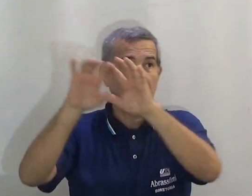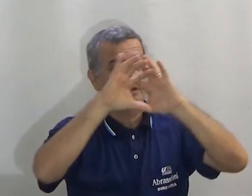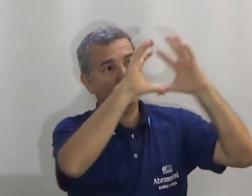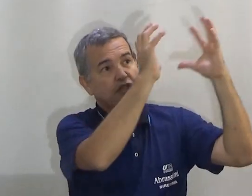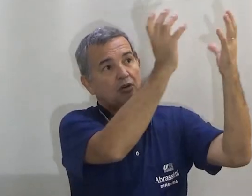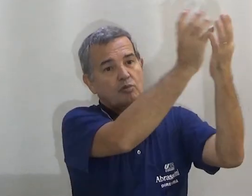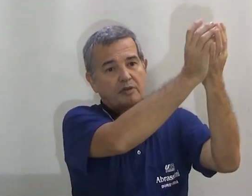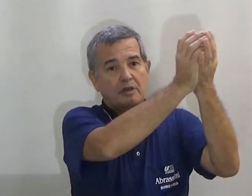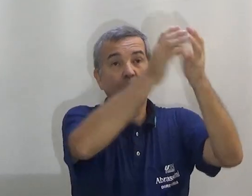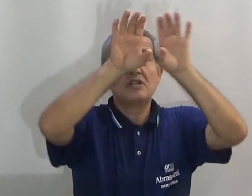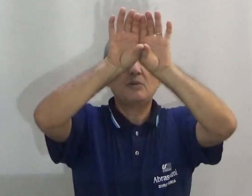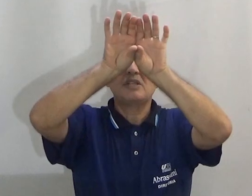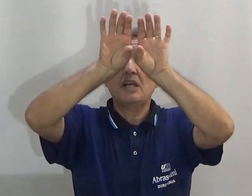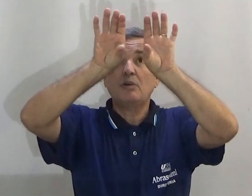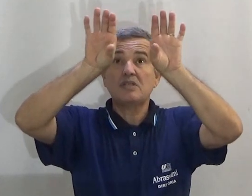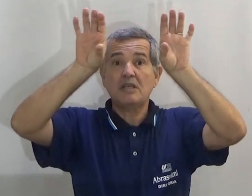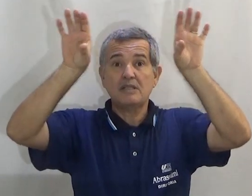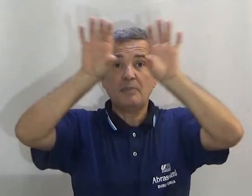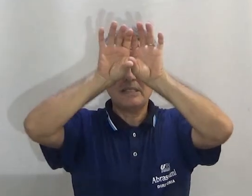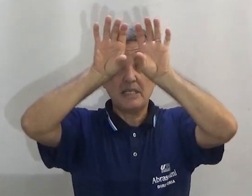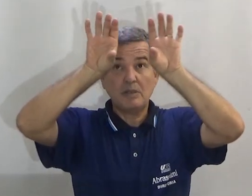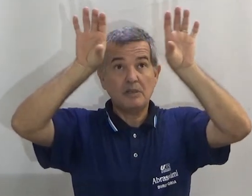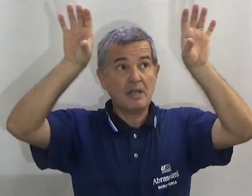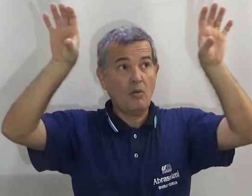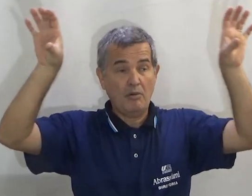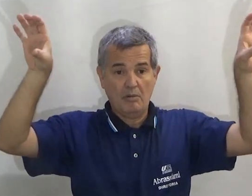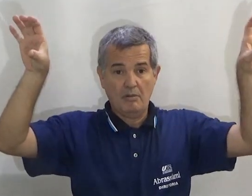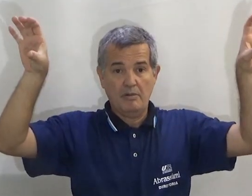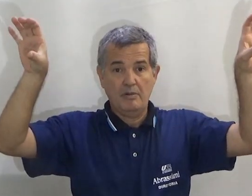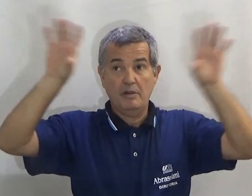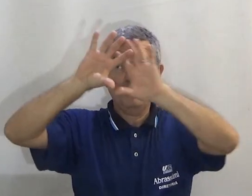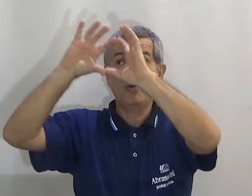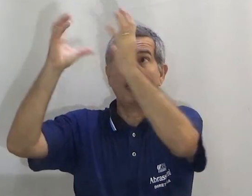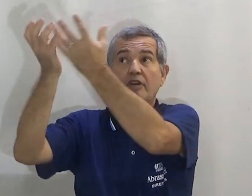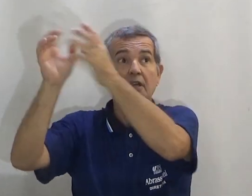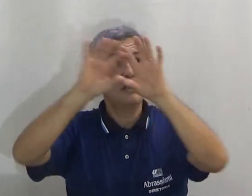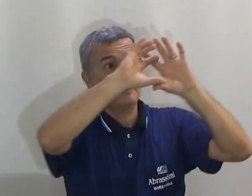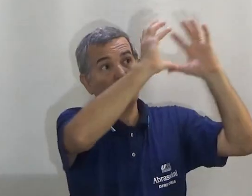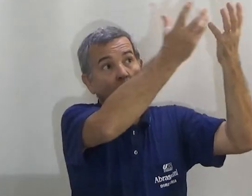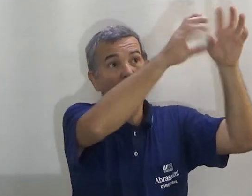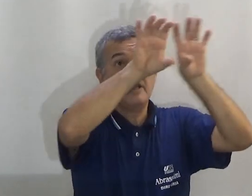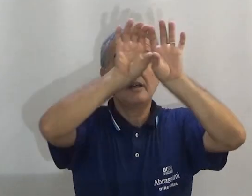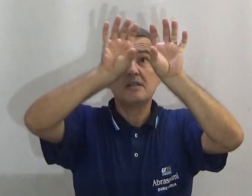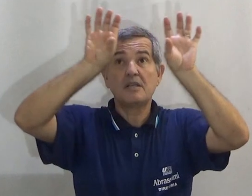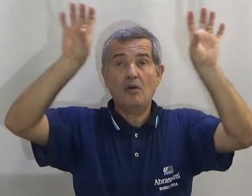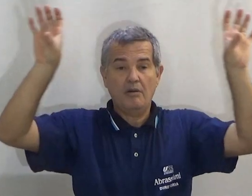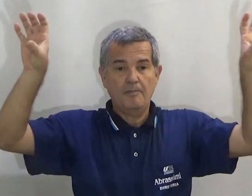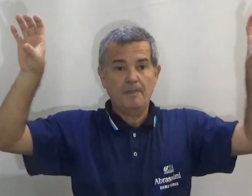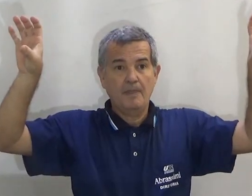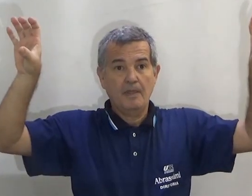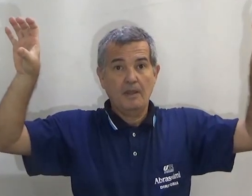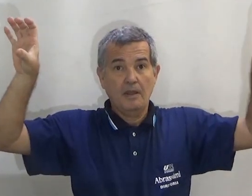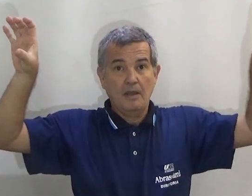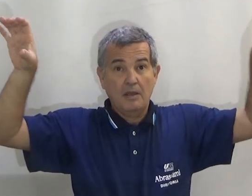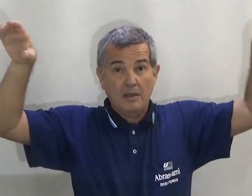nuvem. Fecha nuvem. Sinal de céu é o C assim para cima. Céu. Nuvem. Nuvem. Céu.